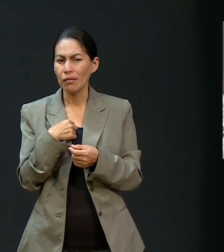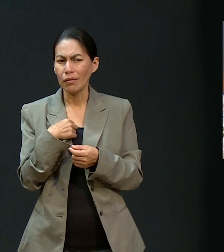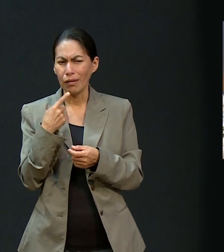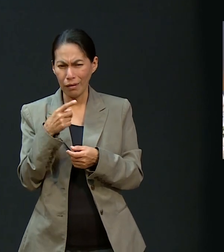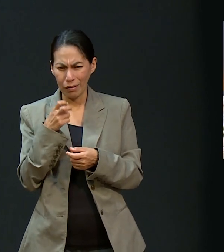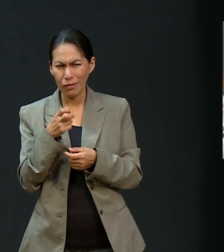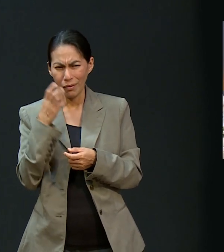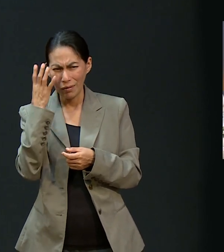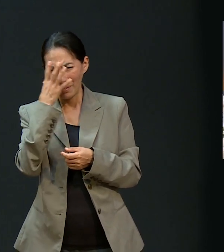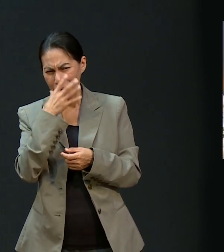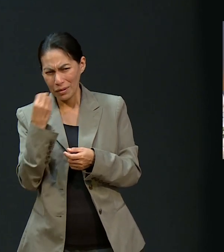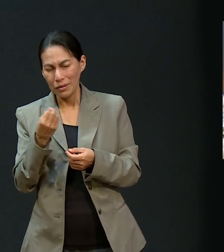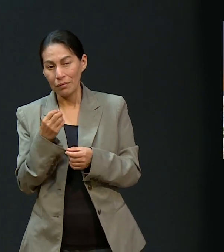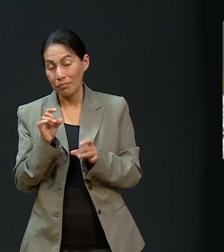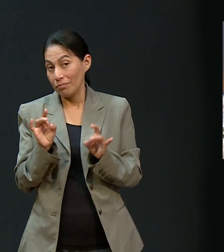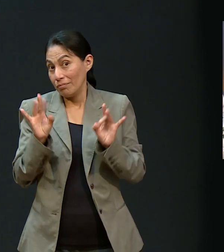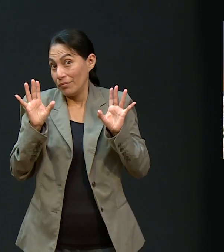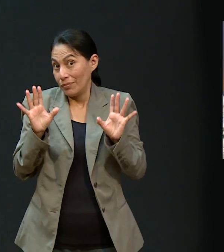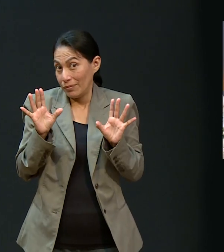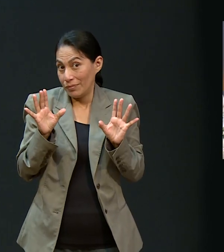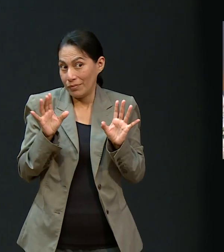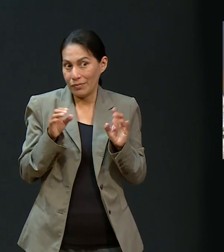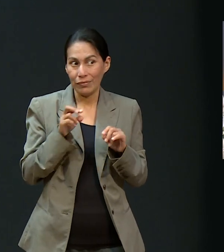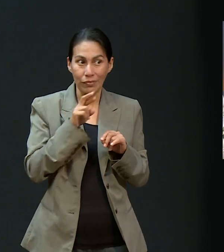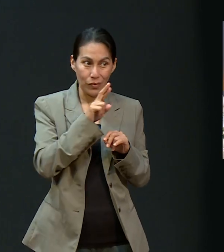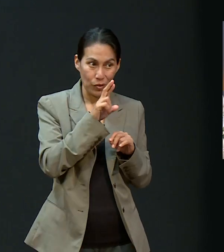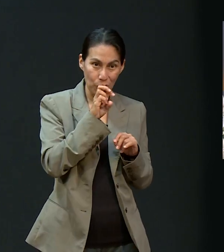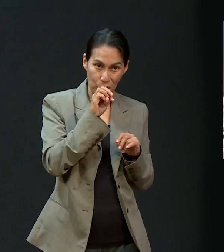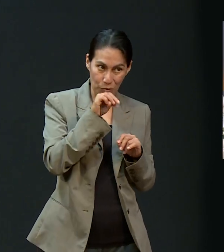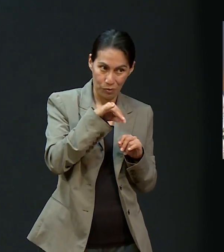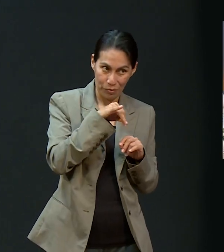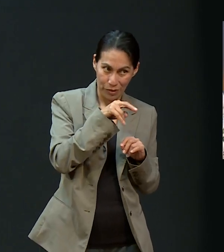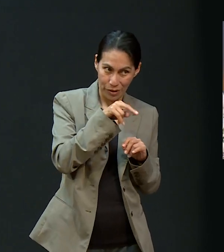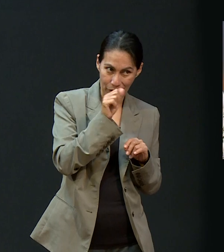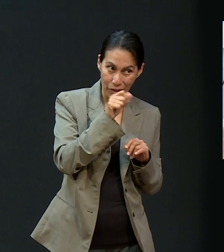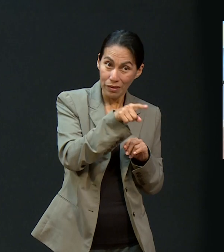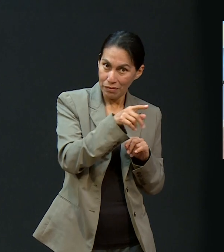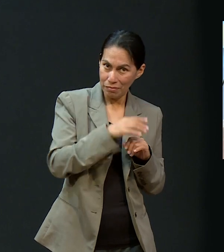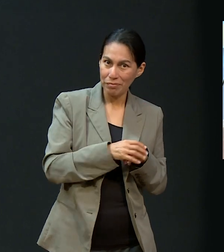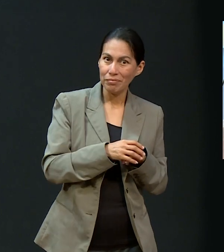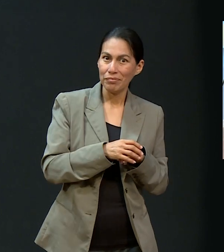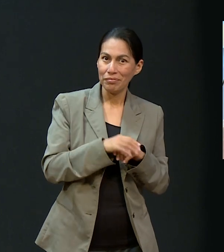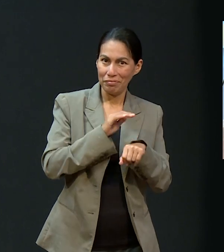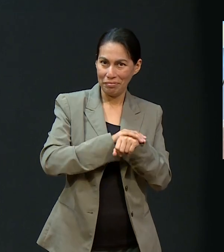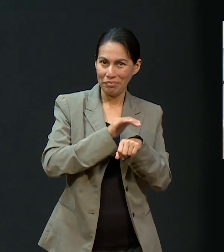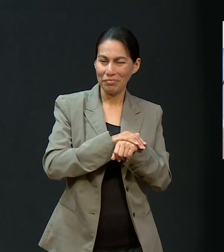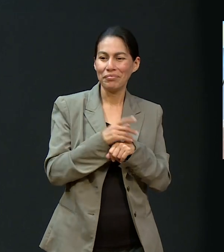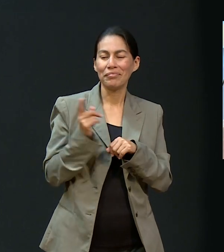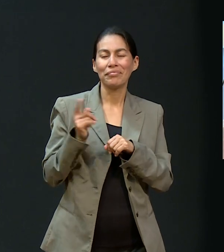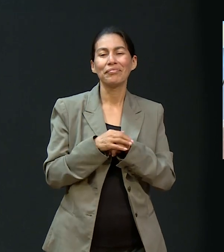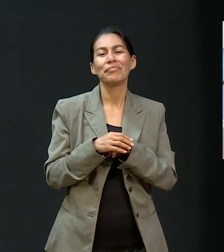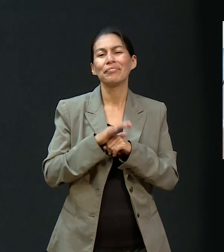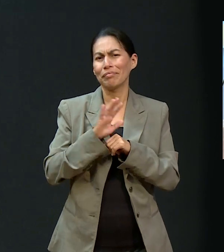Pero en una ocasión, aquí en Romina, ya estaba colportando